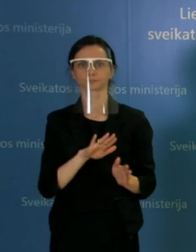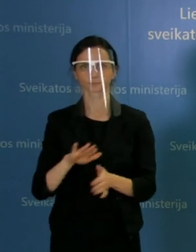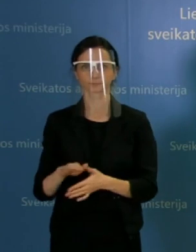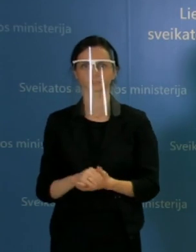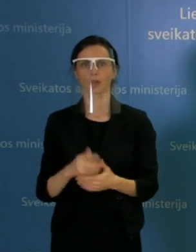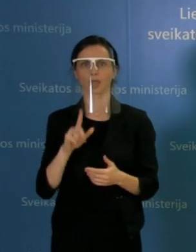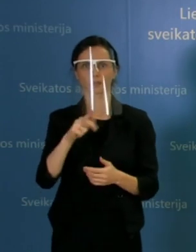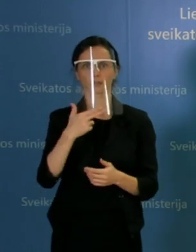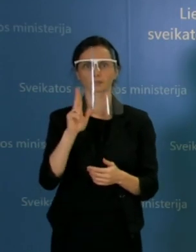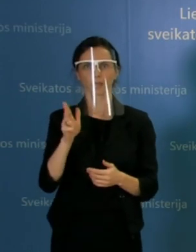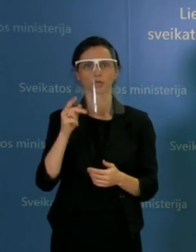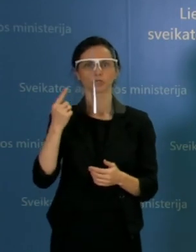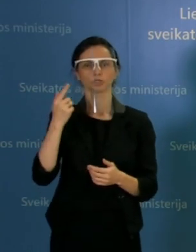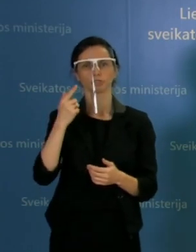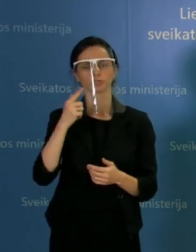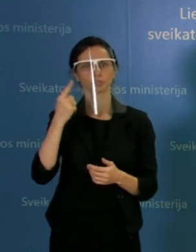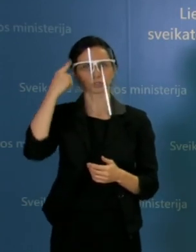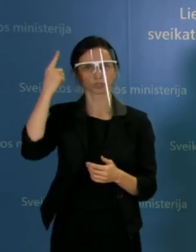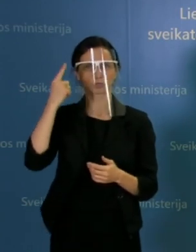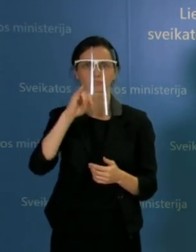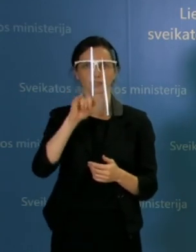žinių. Labadiena, Jėvai, ir jūsų klausimas.